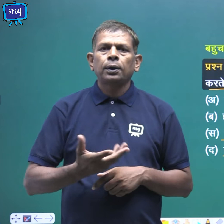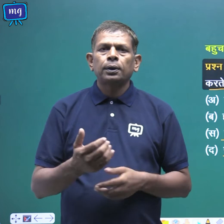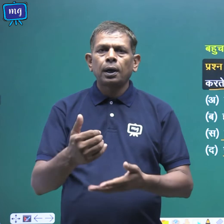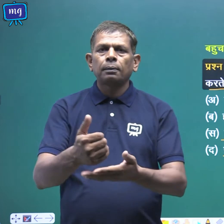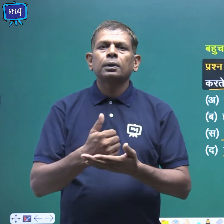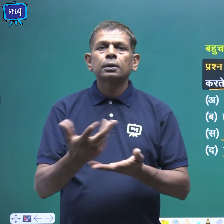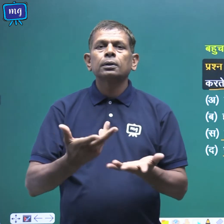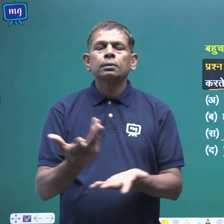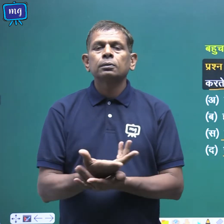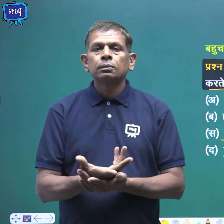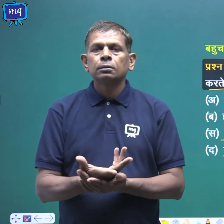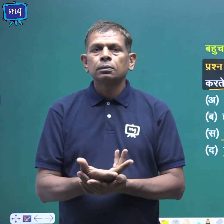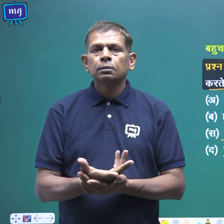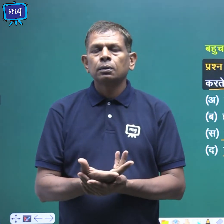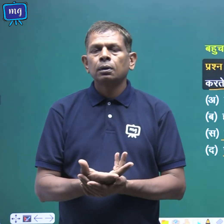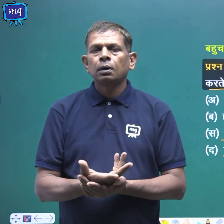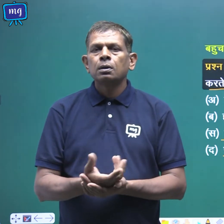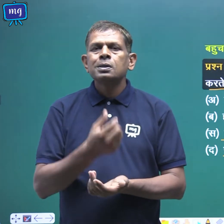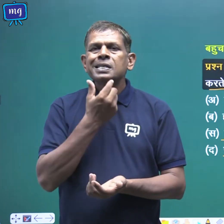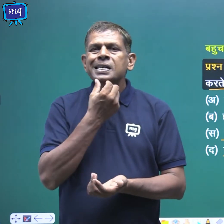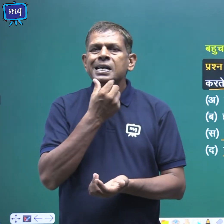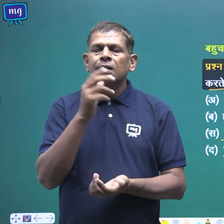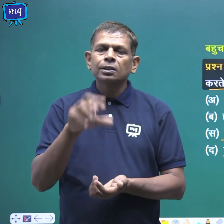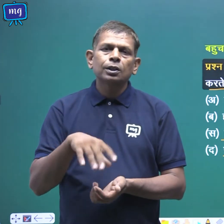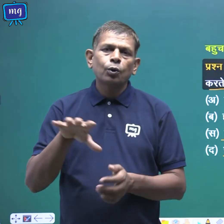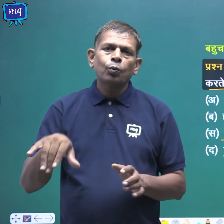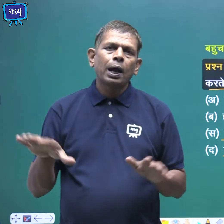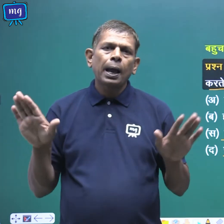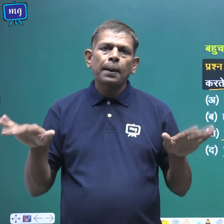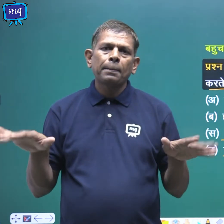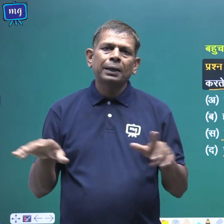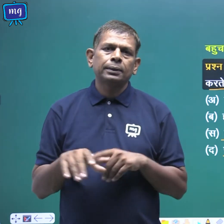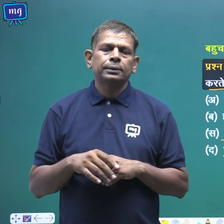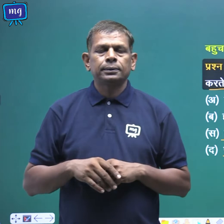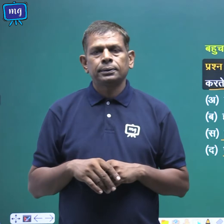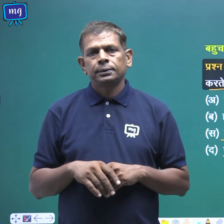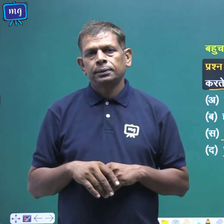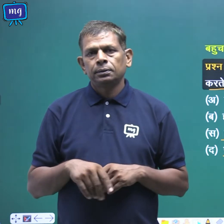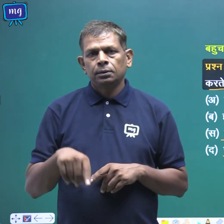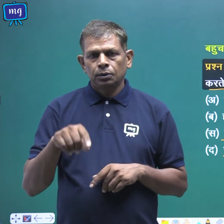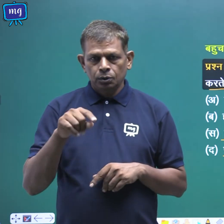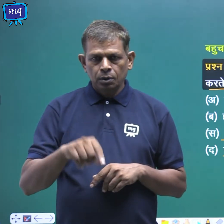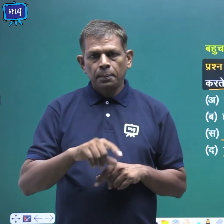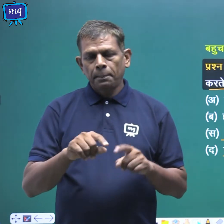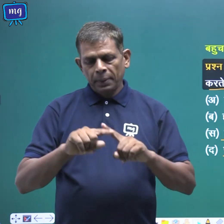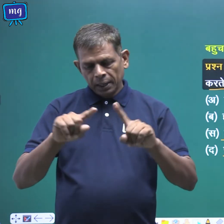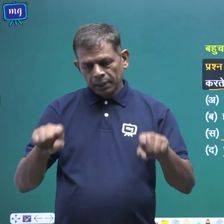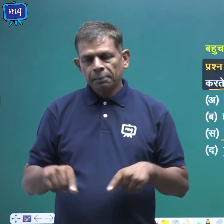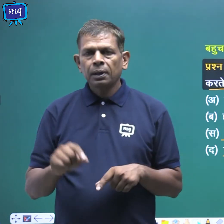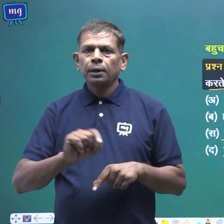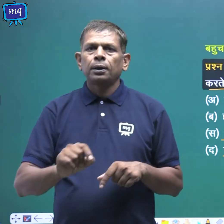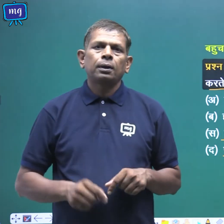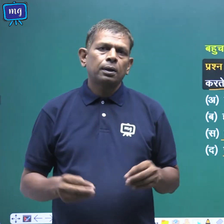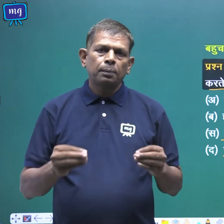हैं हलकी अस्थियाव पंक तो हम प्रेकिट में लिखेंगे